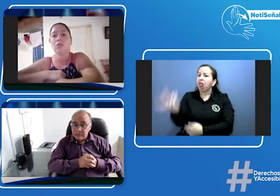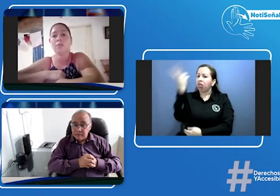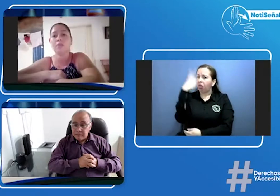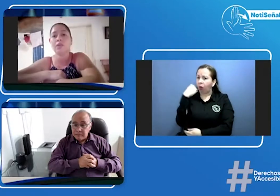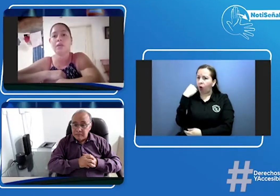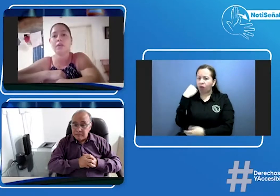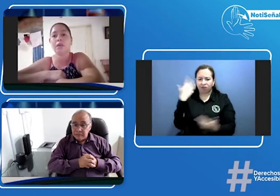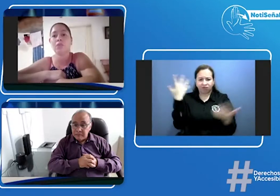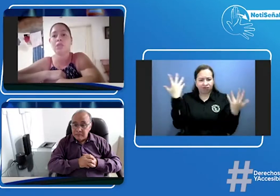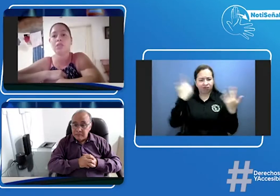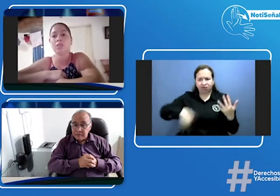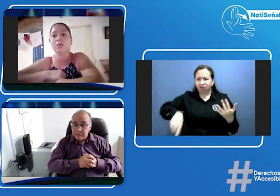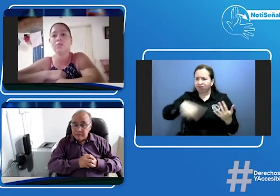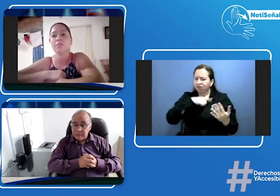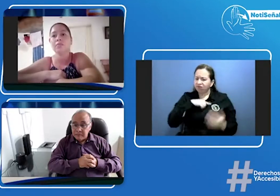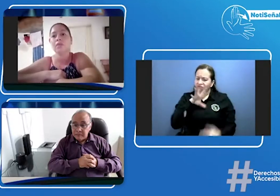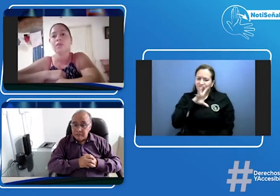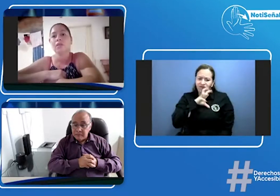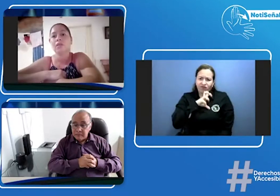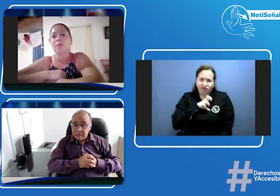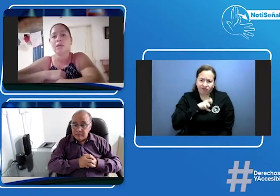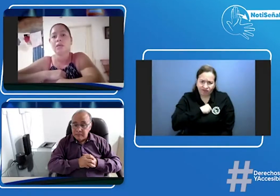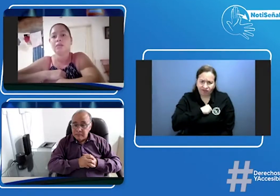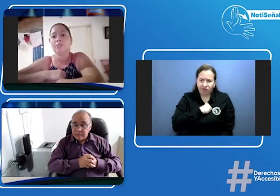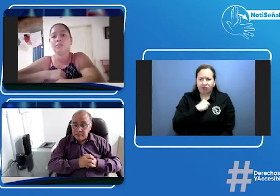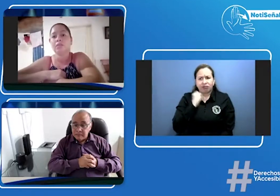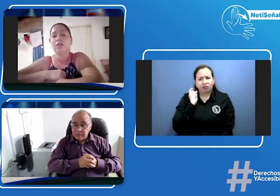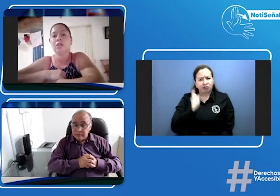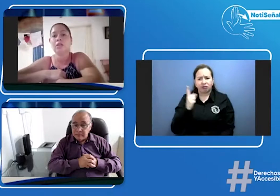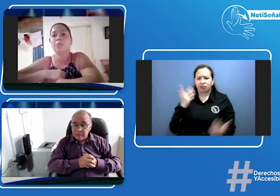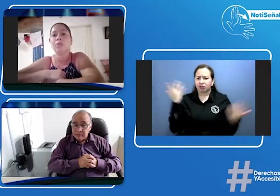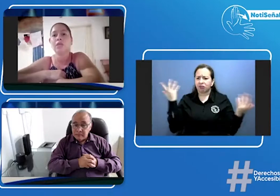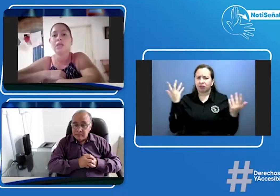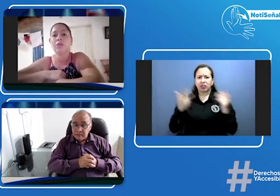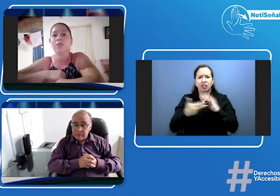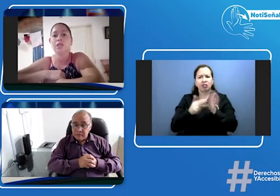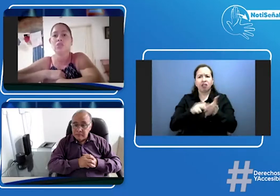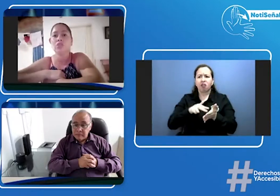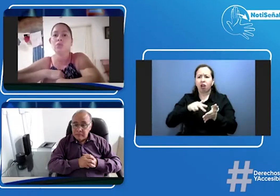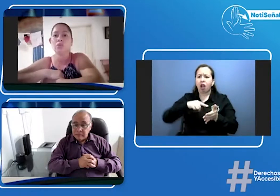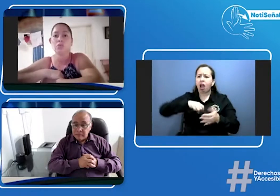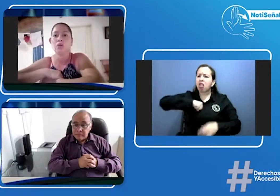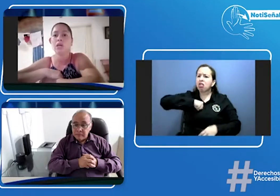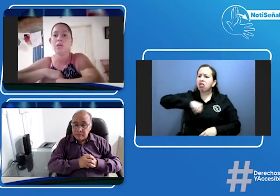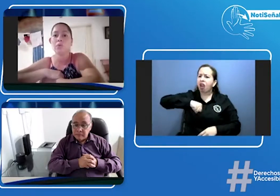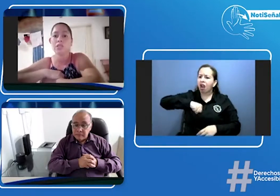pues de verdad muy triste de ver que nos están vulnerando el derecho a nuestros hijos a la educación